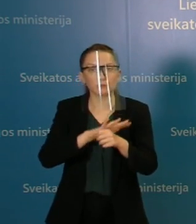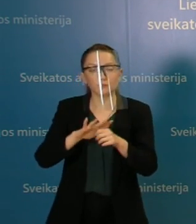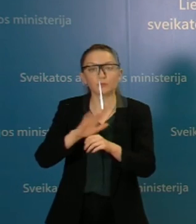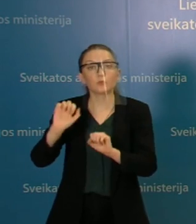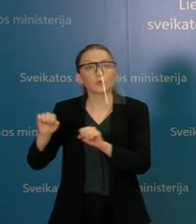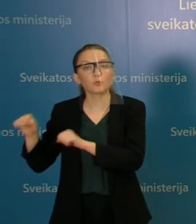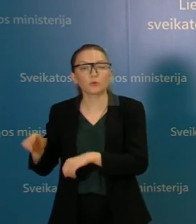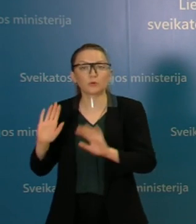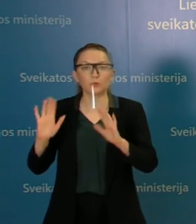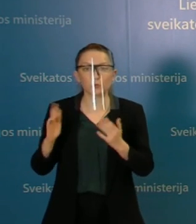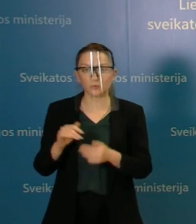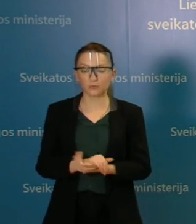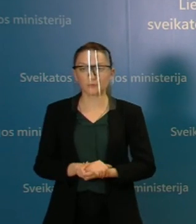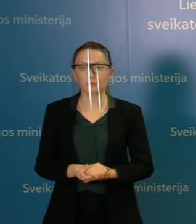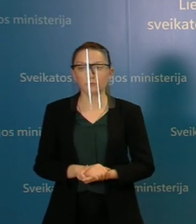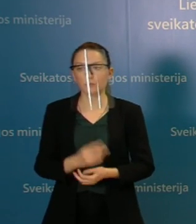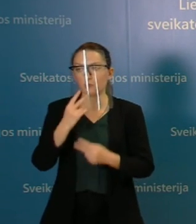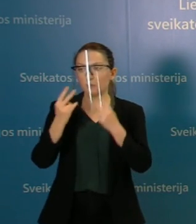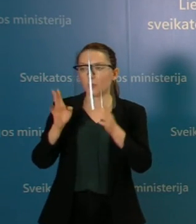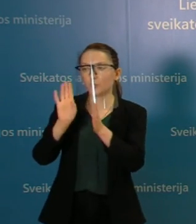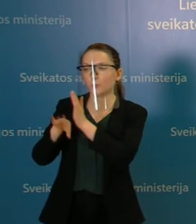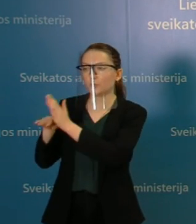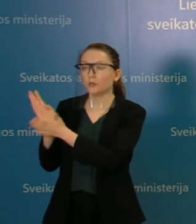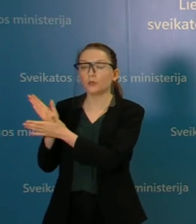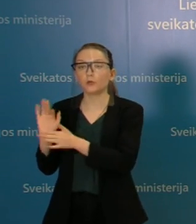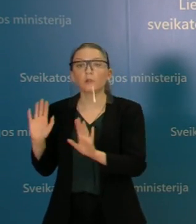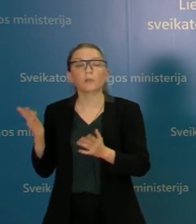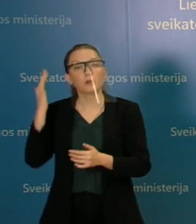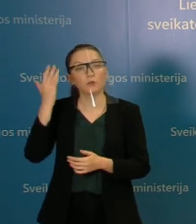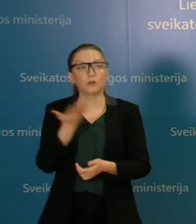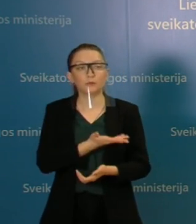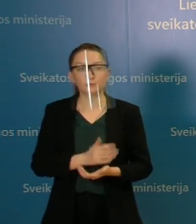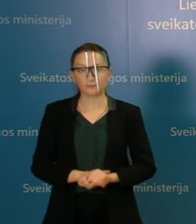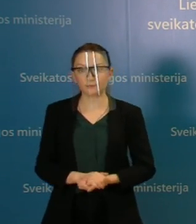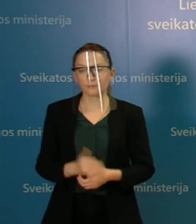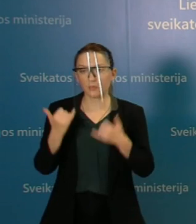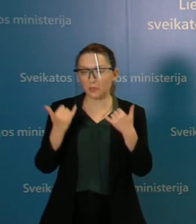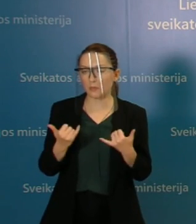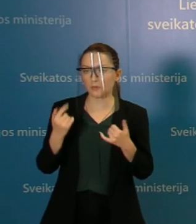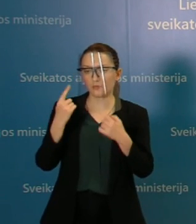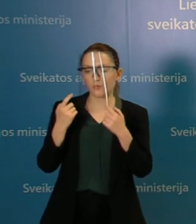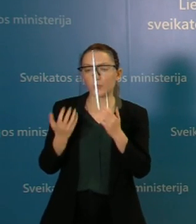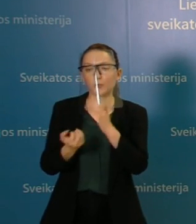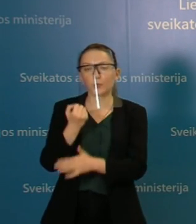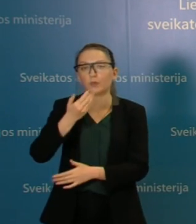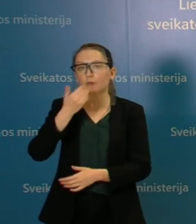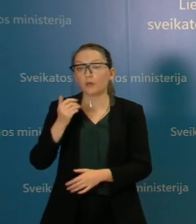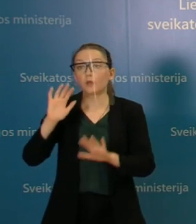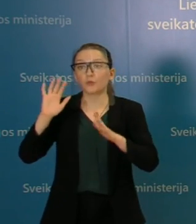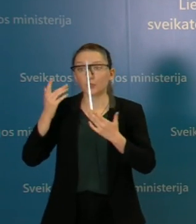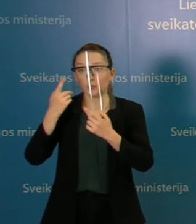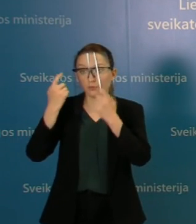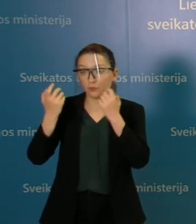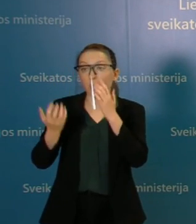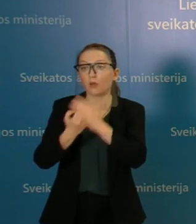kitaip tariant, kuriuoms grėsia tas lokalus karantinas. Ne, šiuo metu dar neturiu, tai kai tik tai turėsime,